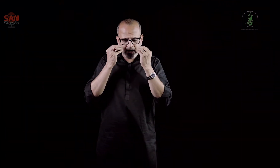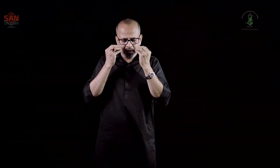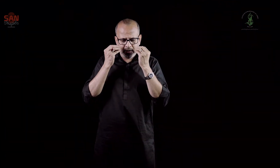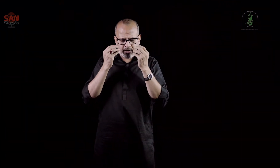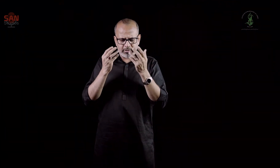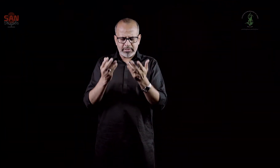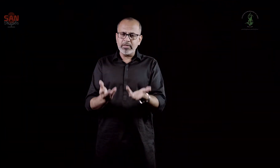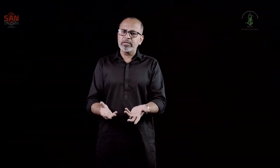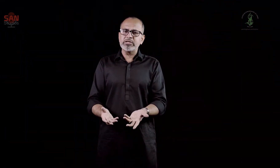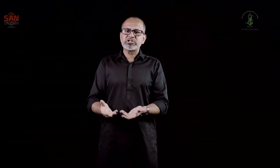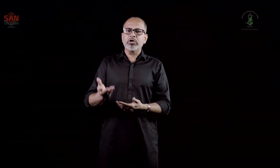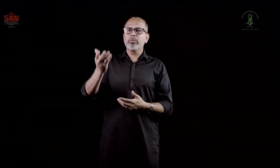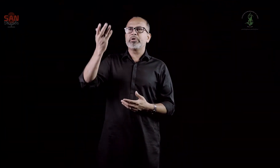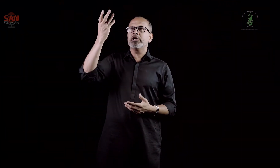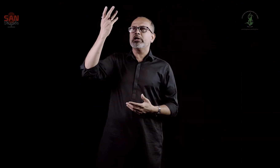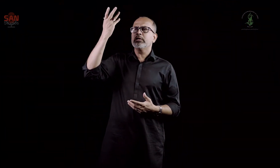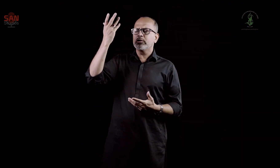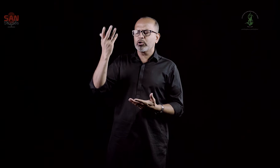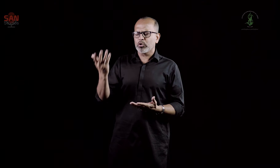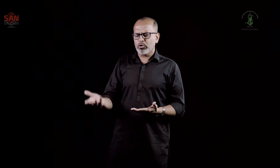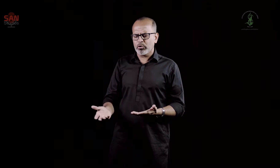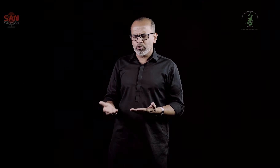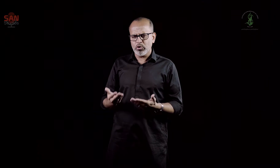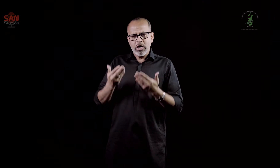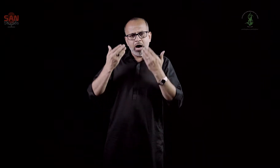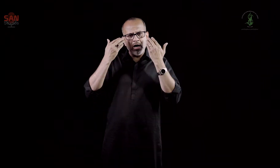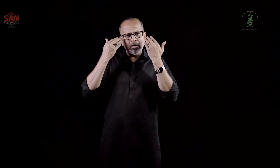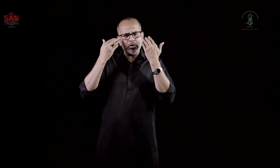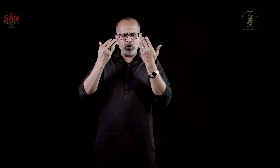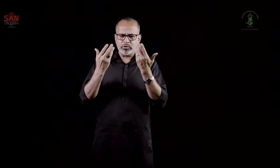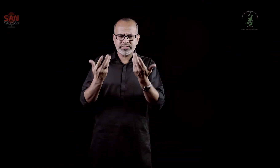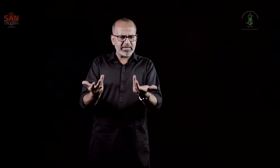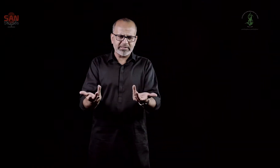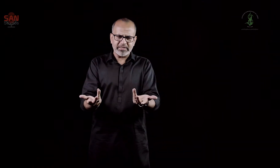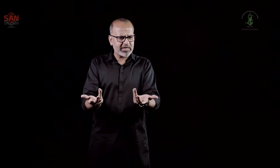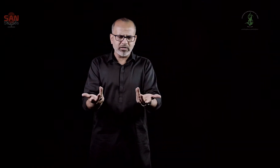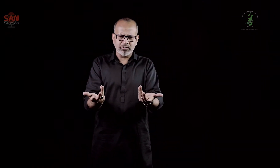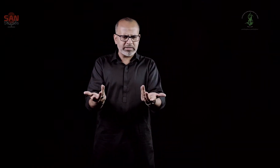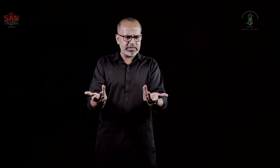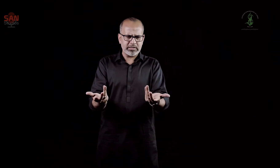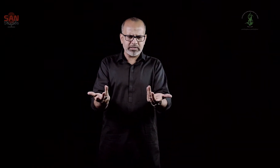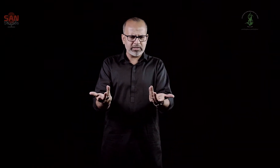پانی نہیں شبیر کو آنکھوں سے دکھائی